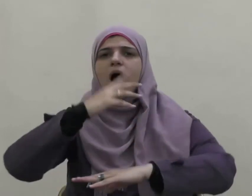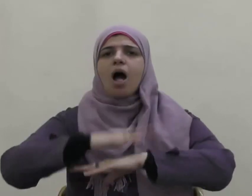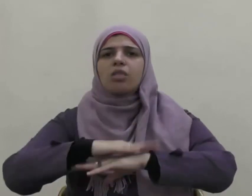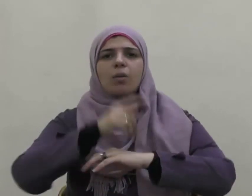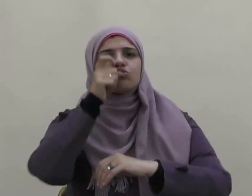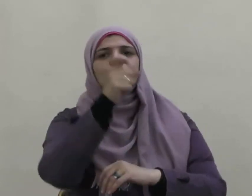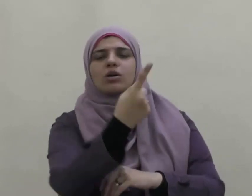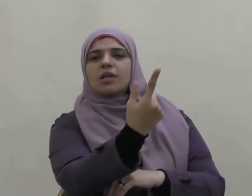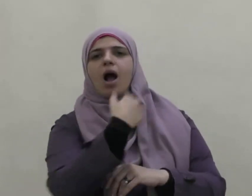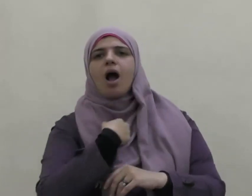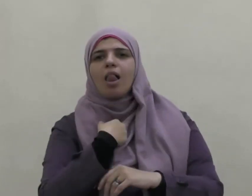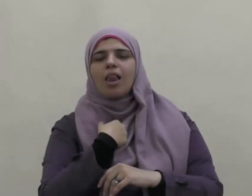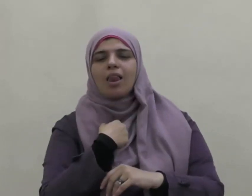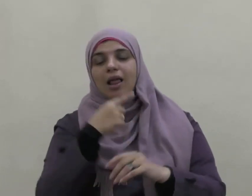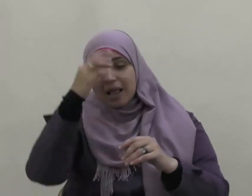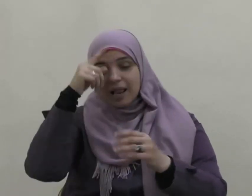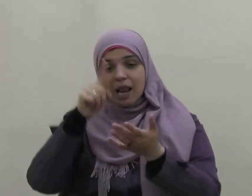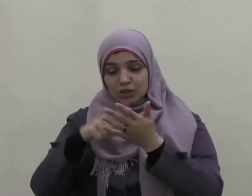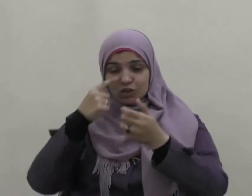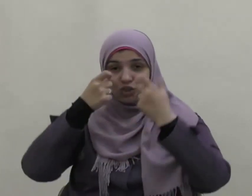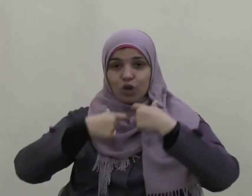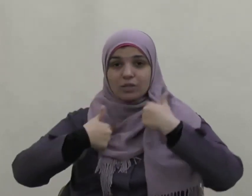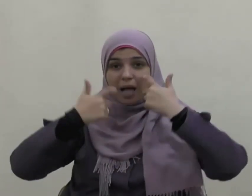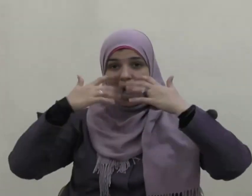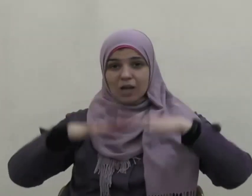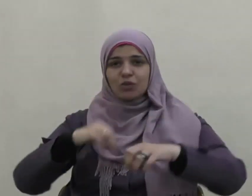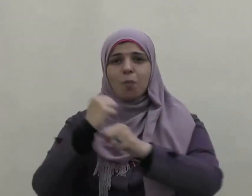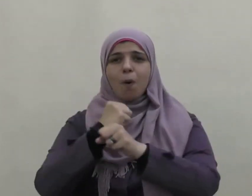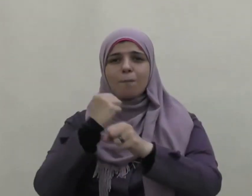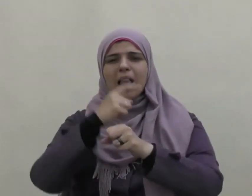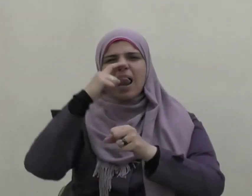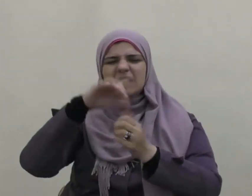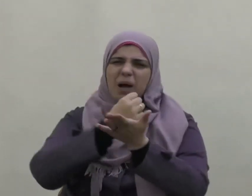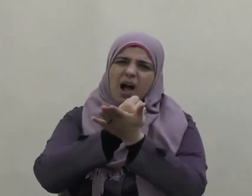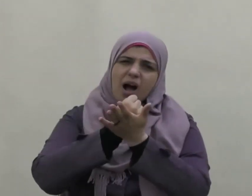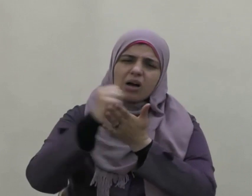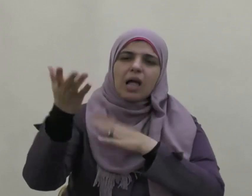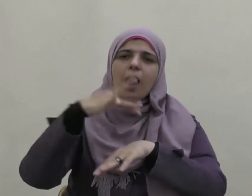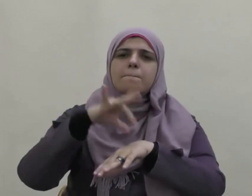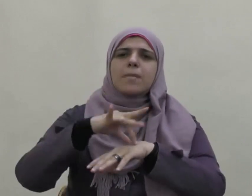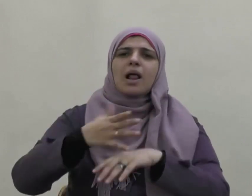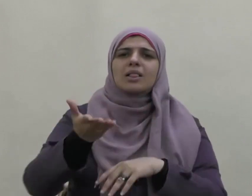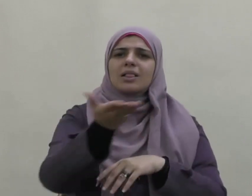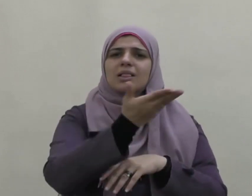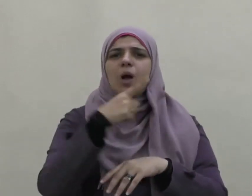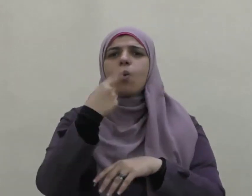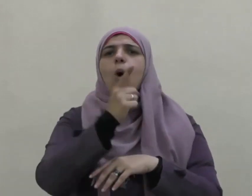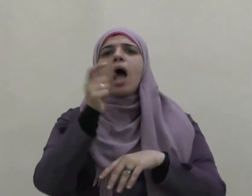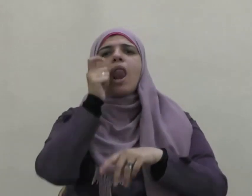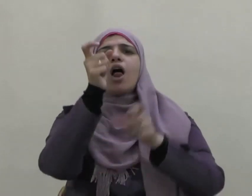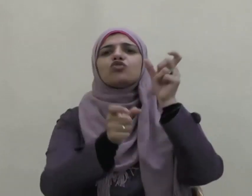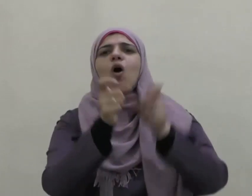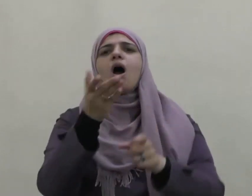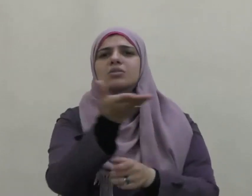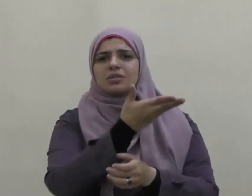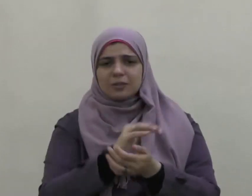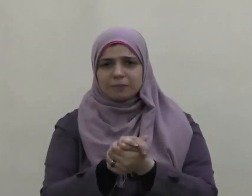فإن مهمتنا هي أن نقضي على المرض لا على المرضى ورحم الله